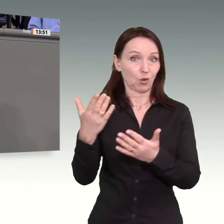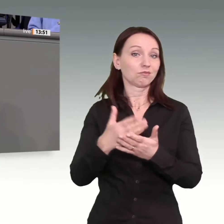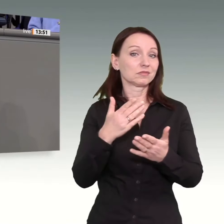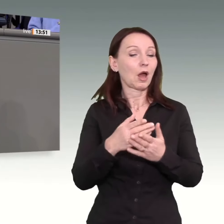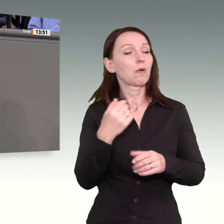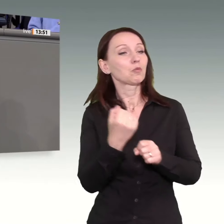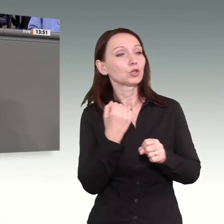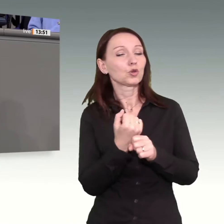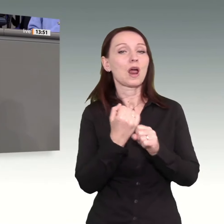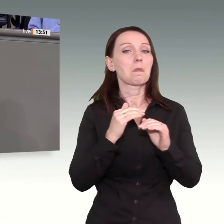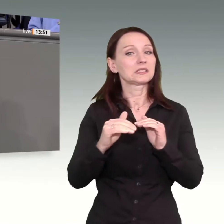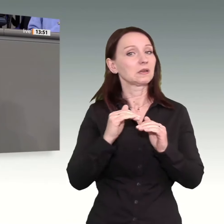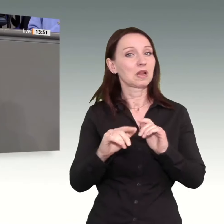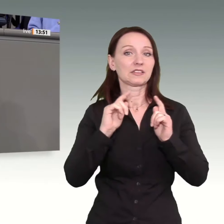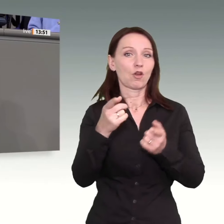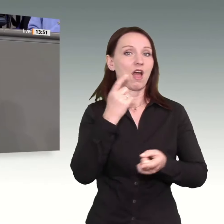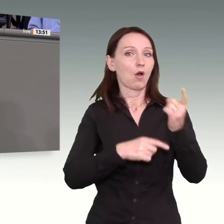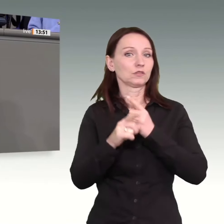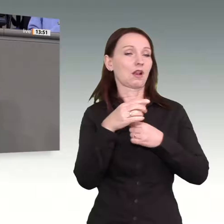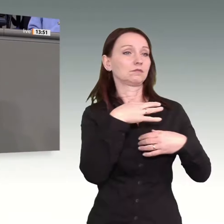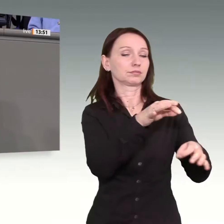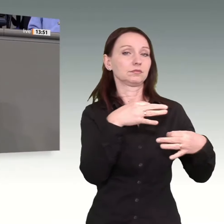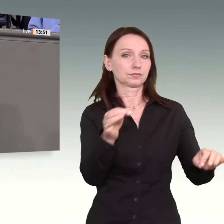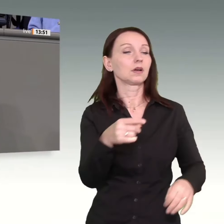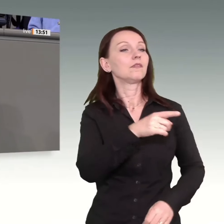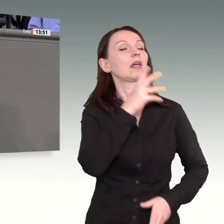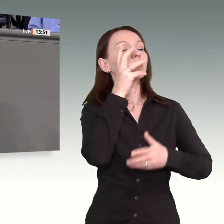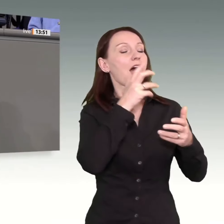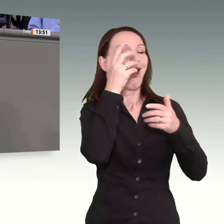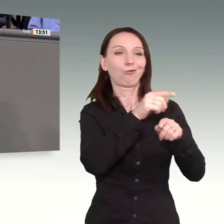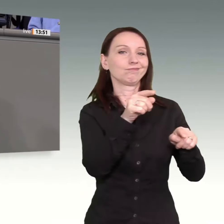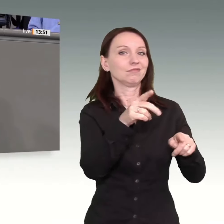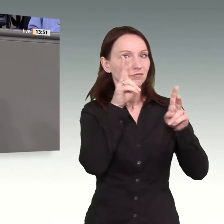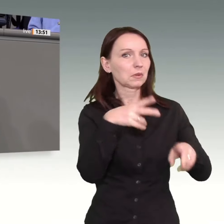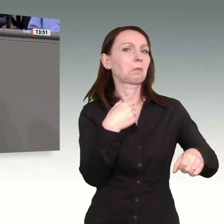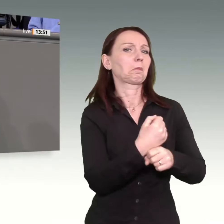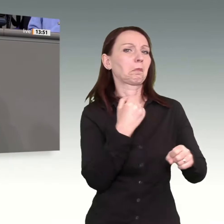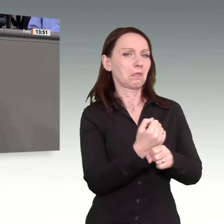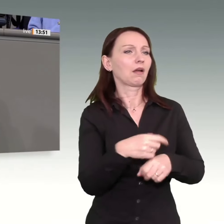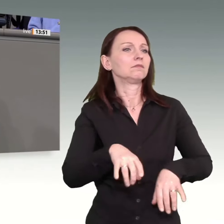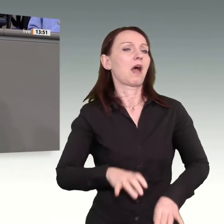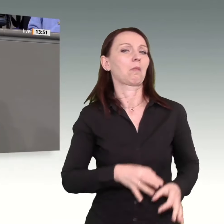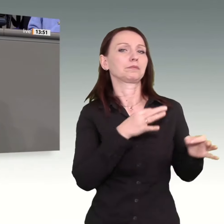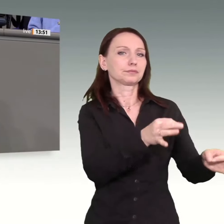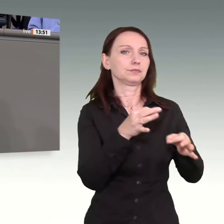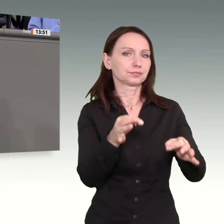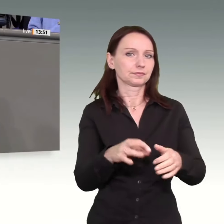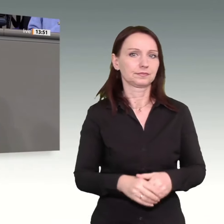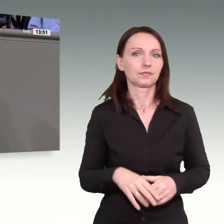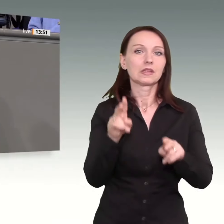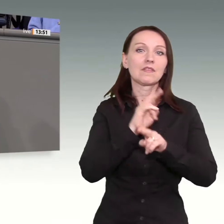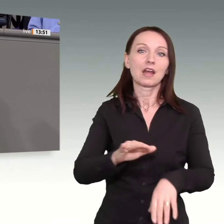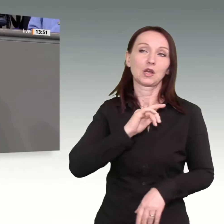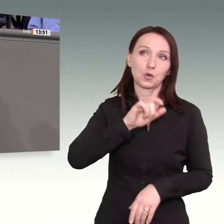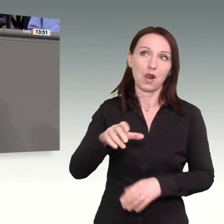Ausland, dorthin, wo dann weniger geträumt und mehr gemacht wird. Verehrte Kolleginnen und Kollegen der Ampel, Sie täten gut daran, drei